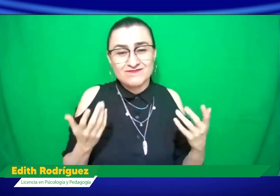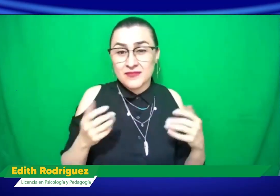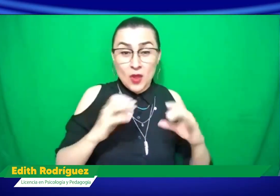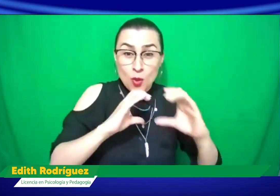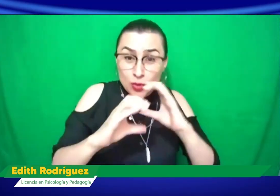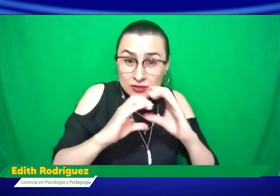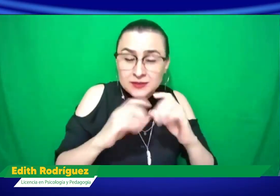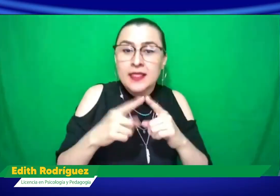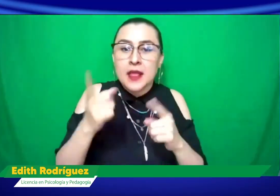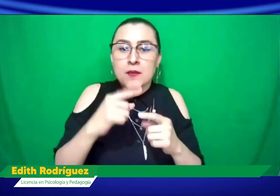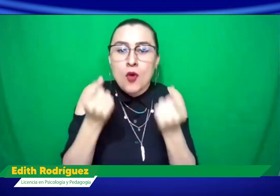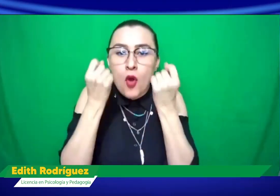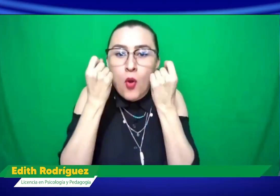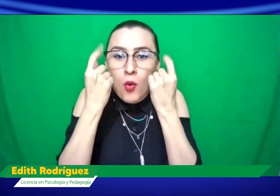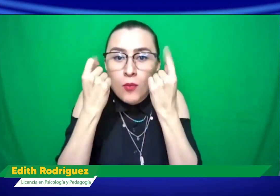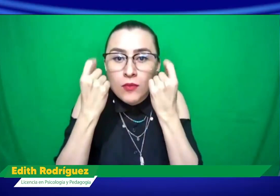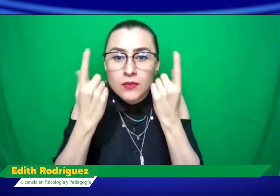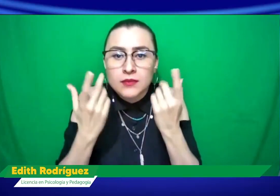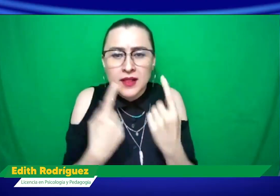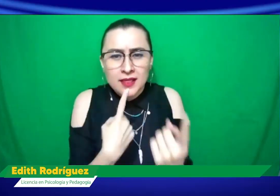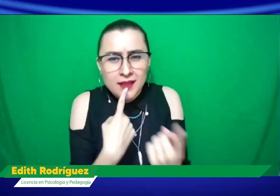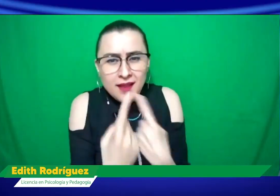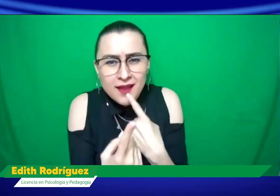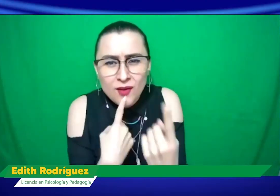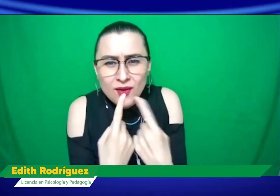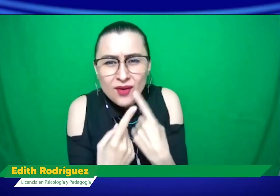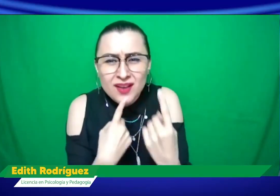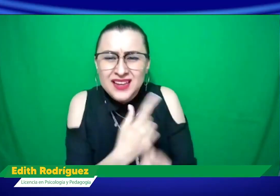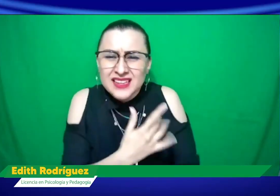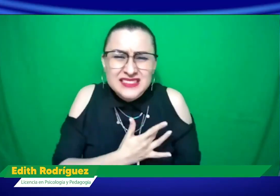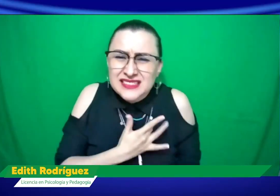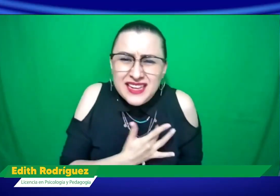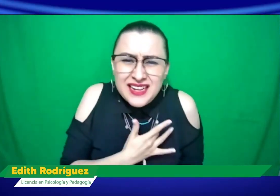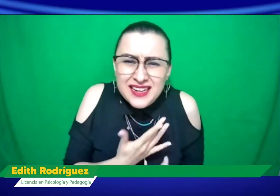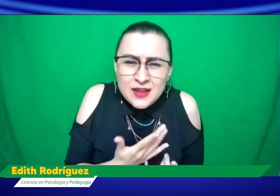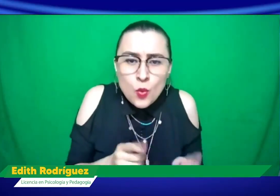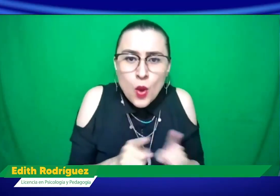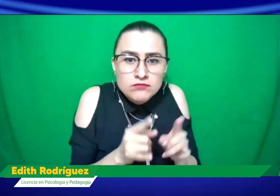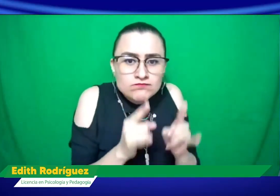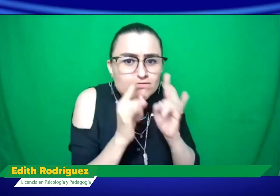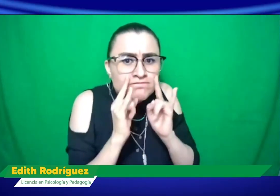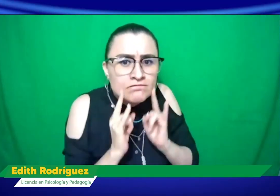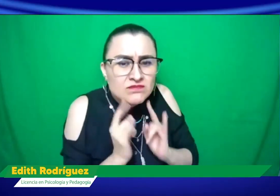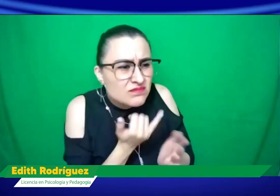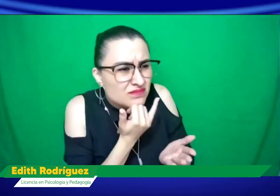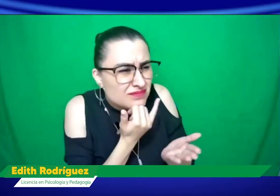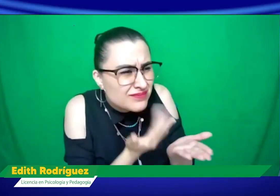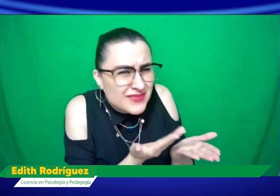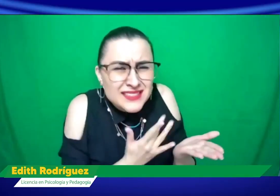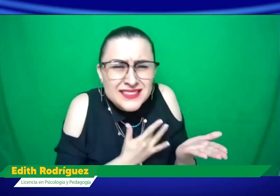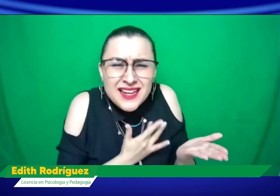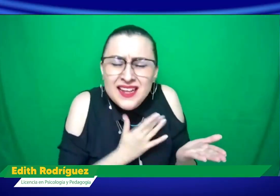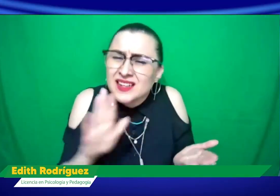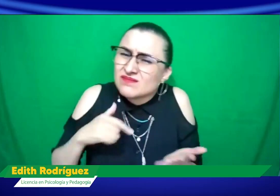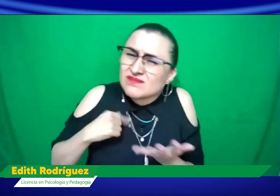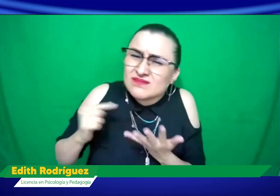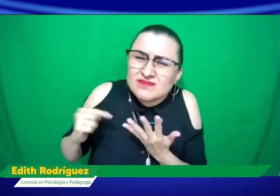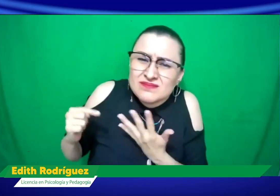círculo que va desde la primera edad hasta esa edad adulta. Entonces, es saber qué es lo que piensan, qué es lo que